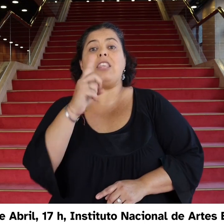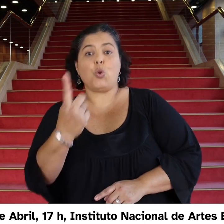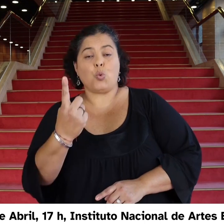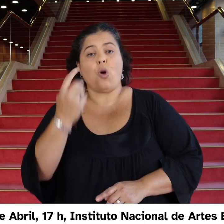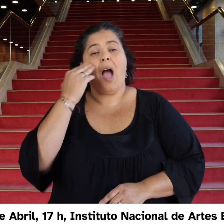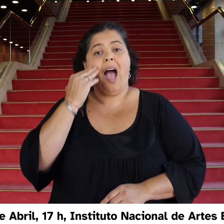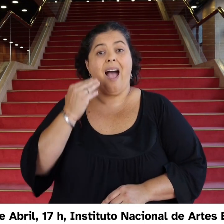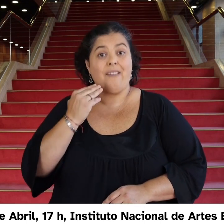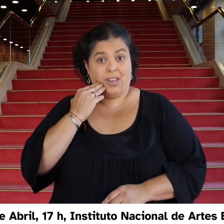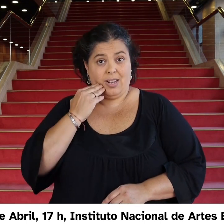Escénicas